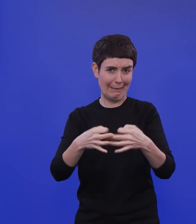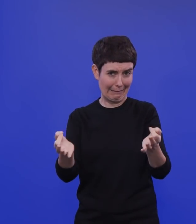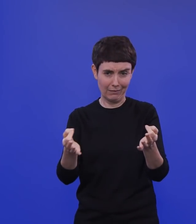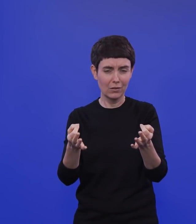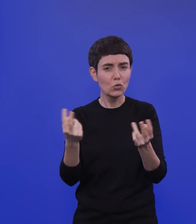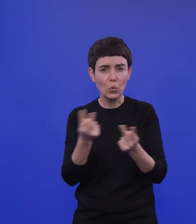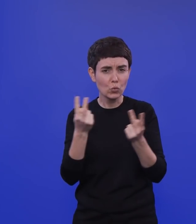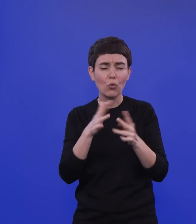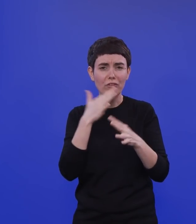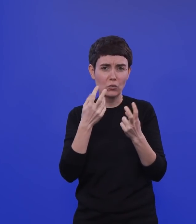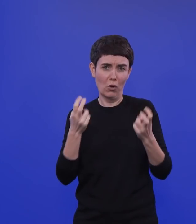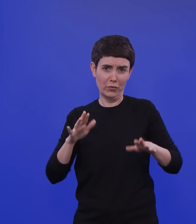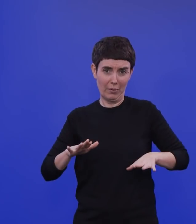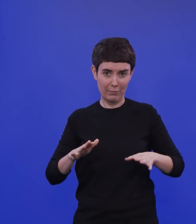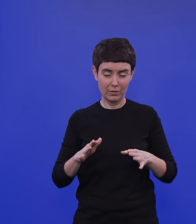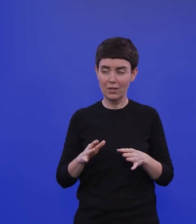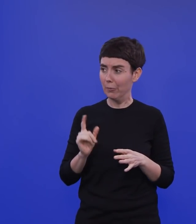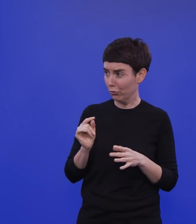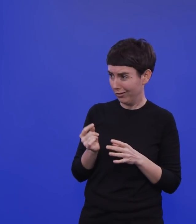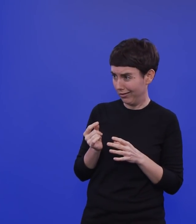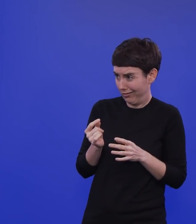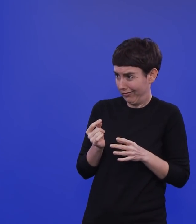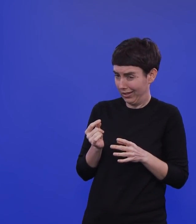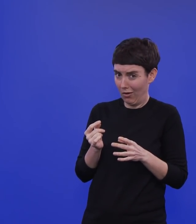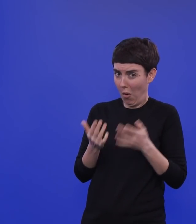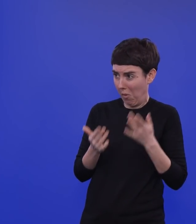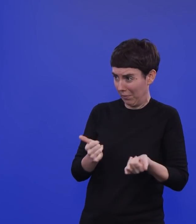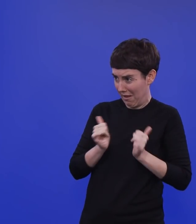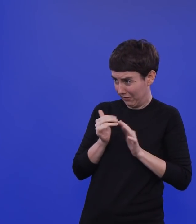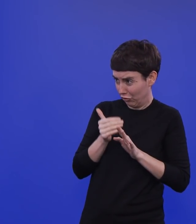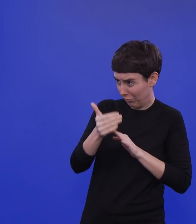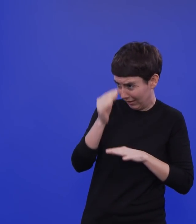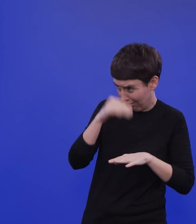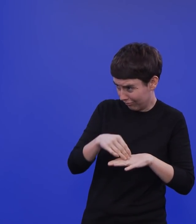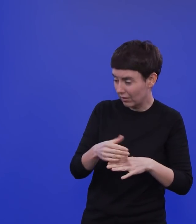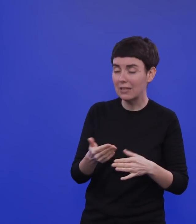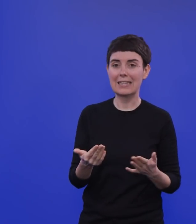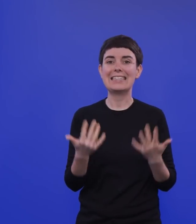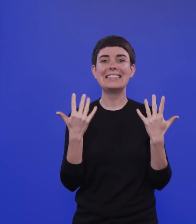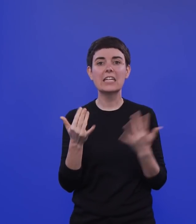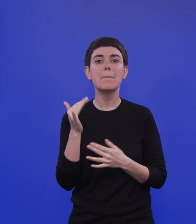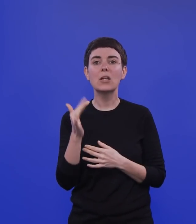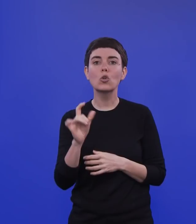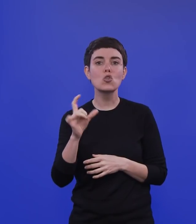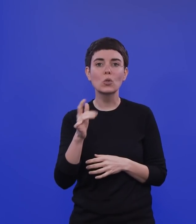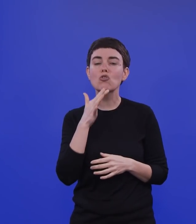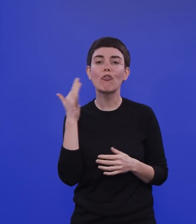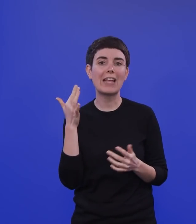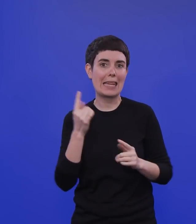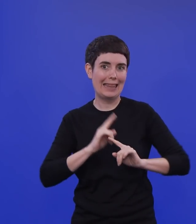später erst bemerkbar wahrscheinlich. Naja, diese 10 Millionen Dosen sind erst mal sowieso nicht so viele. dann gehen sie in großen Teilen